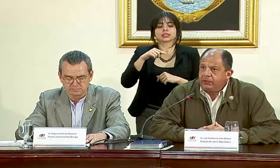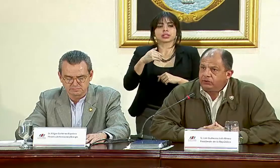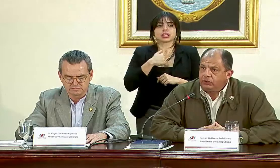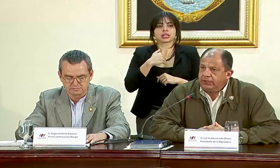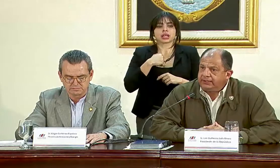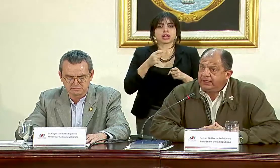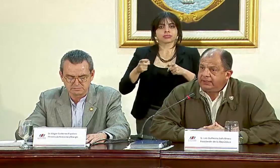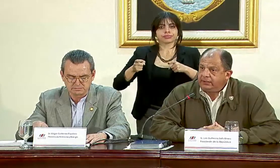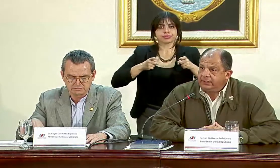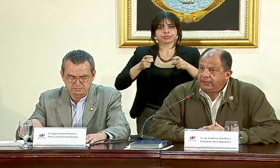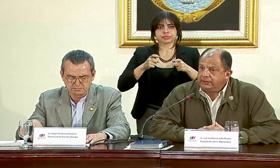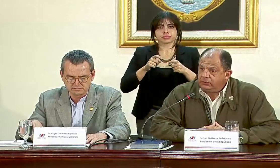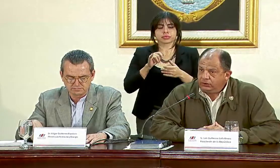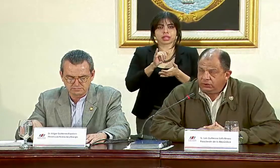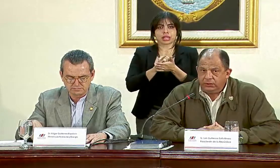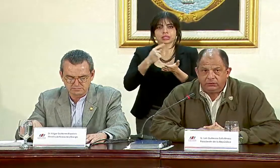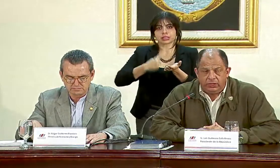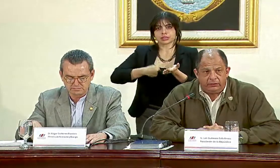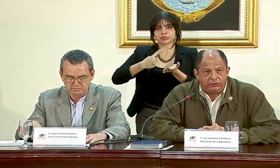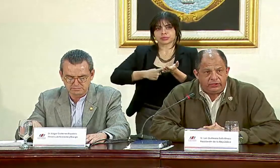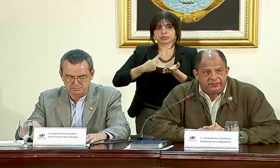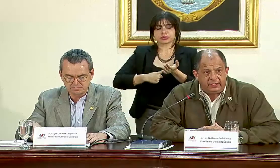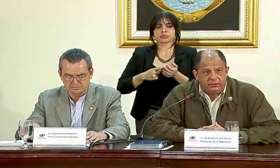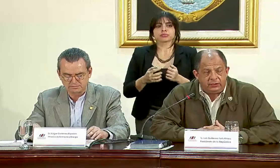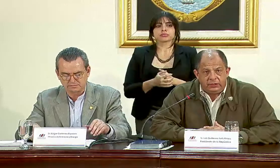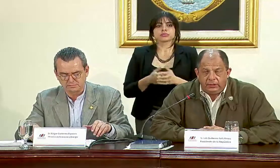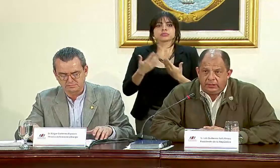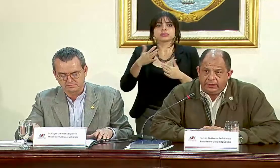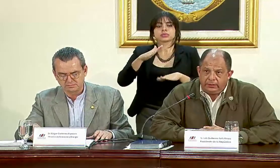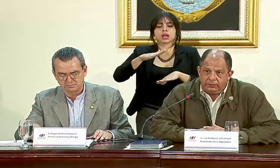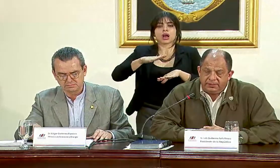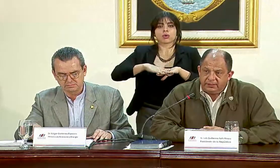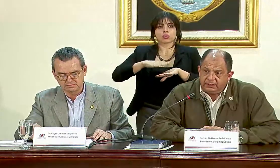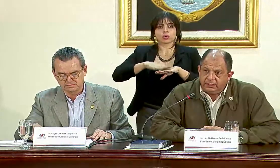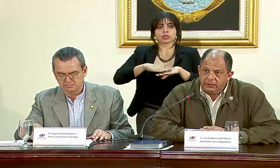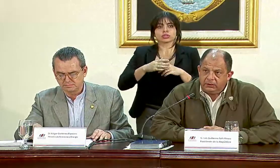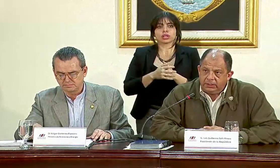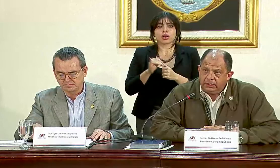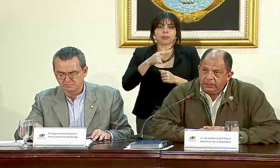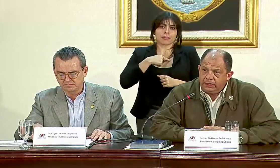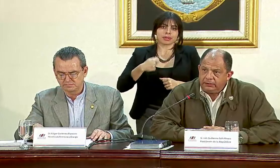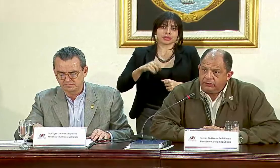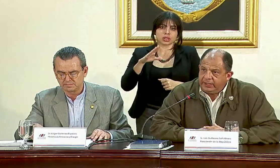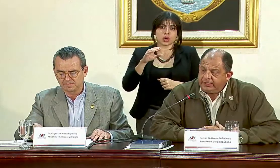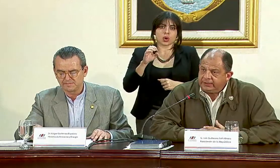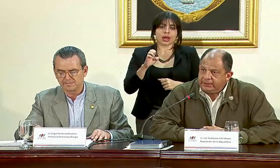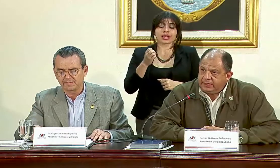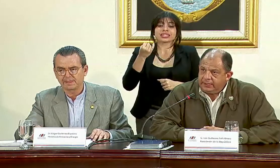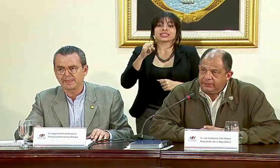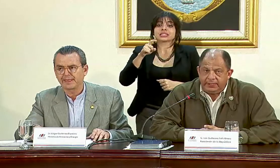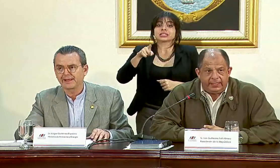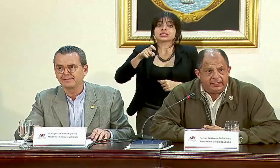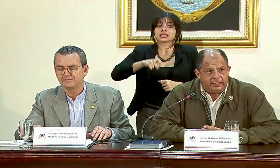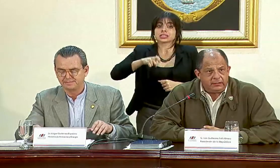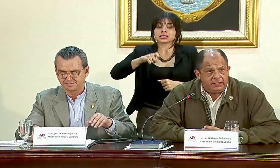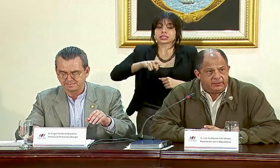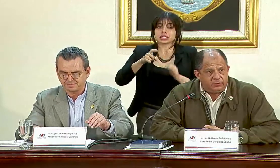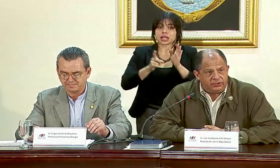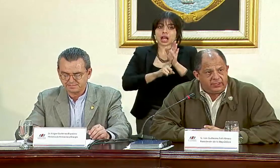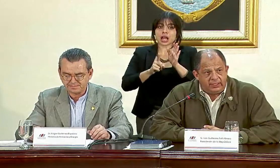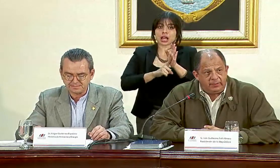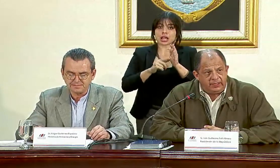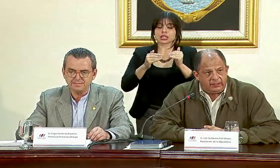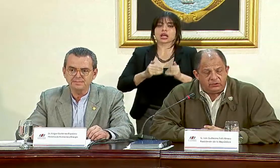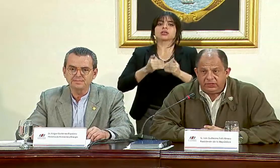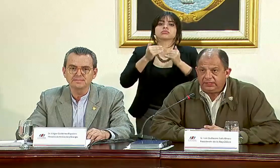el control de esa discusión. Yo he autorizado, como presidente del COE, que si hubiera necesidad de elevar la alerta, que